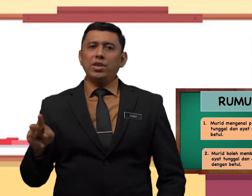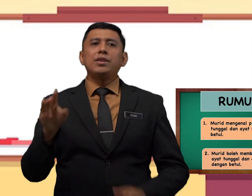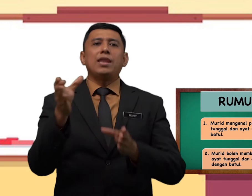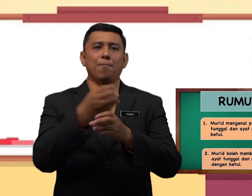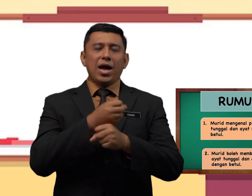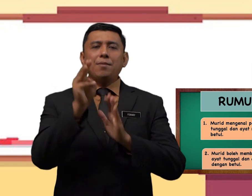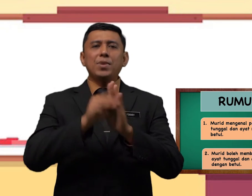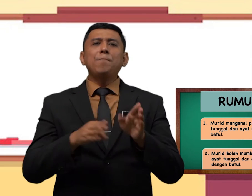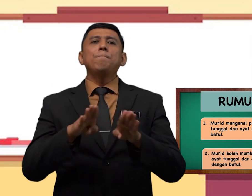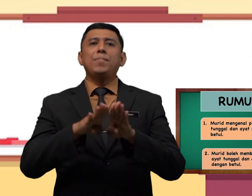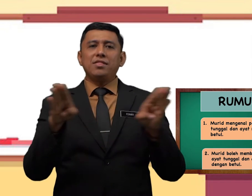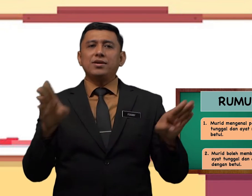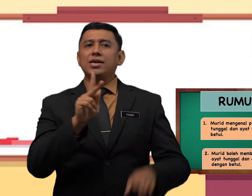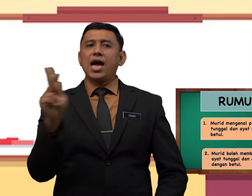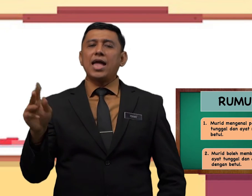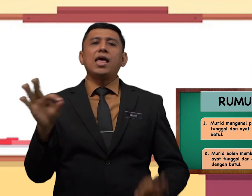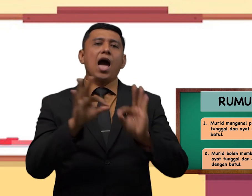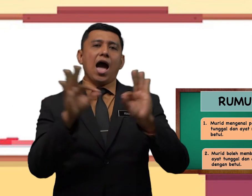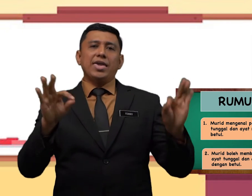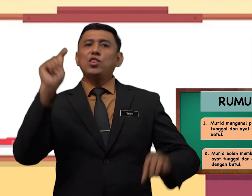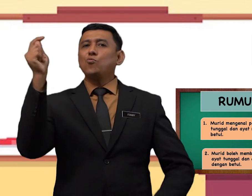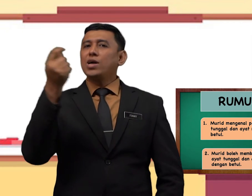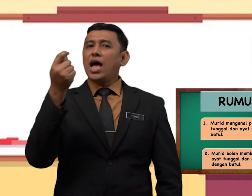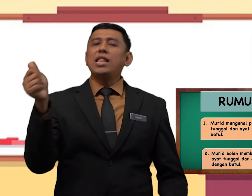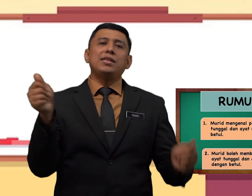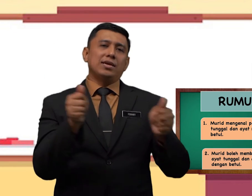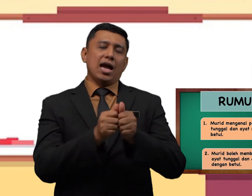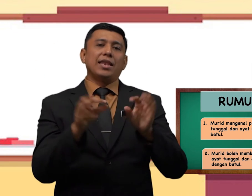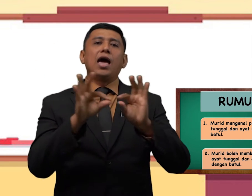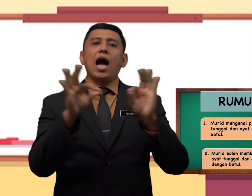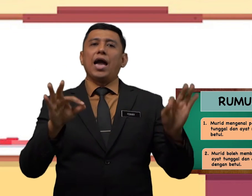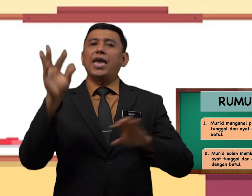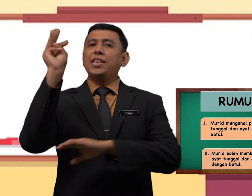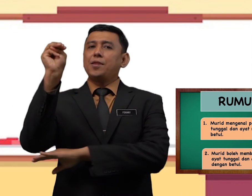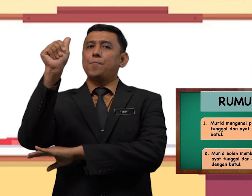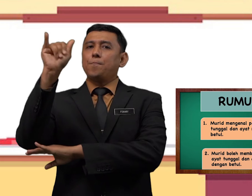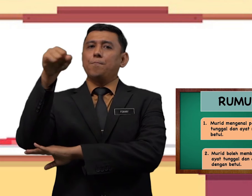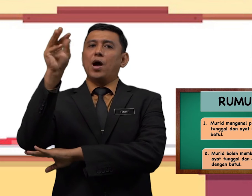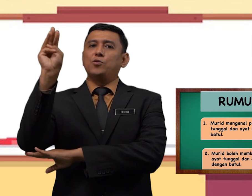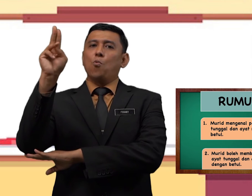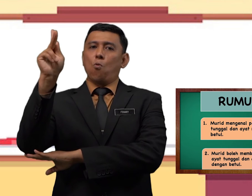dapat membezakan ayat tunggal dengan ayat majmuk.